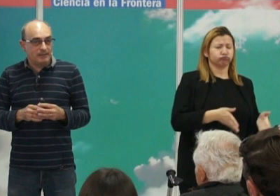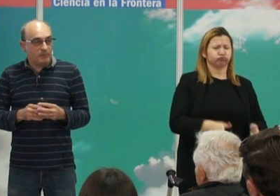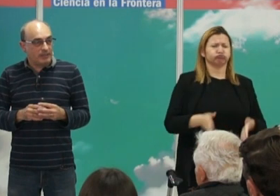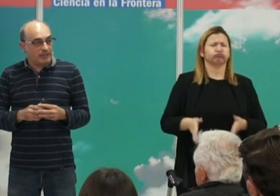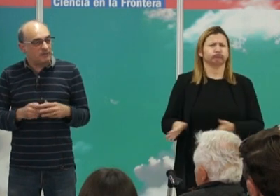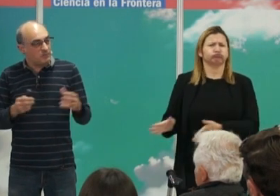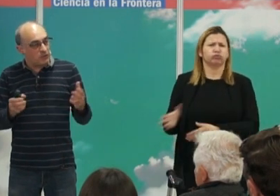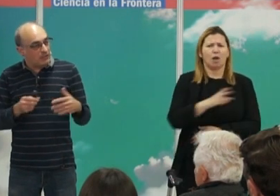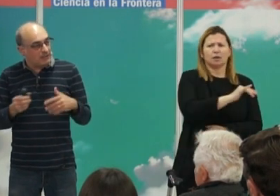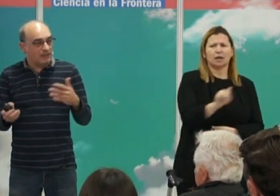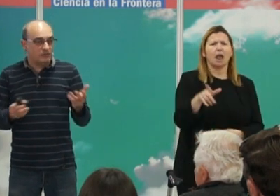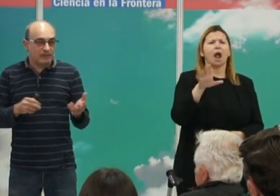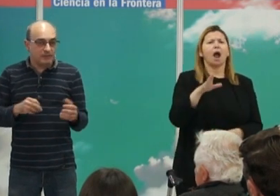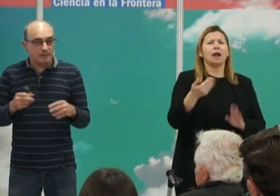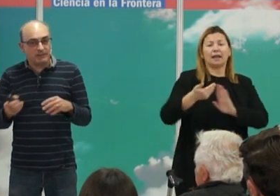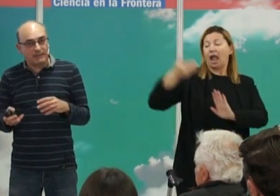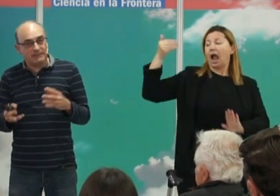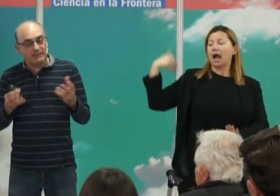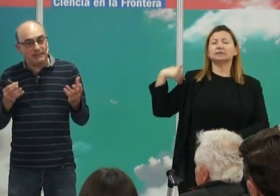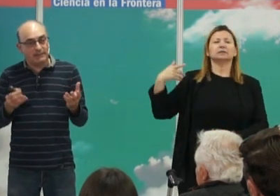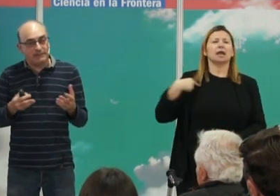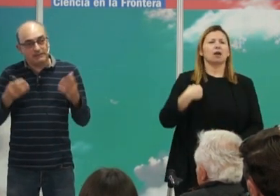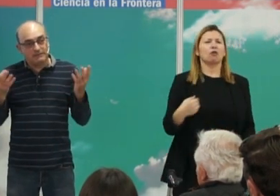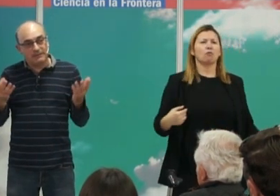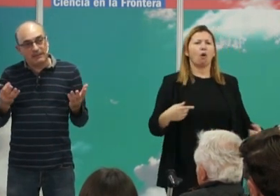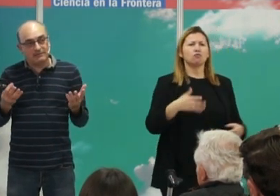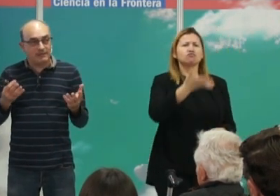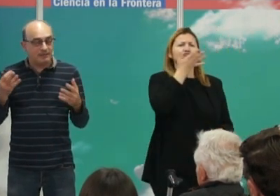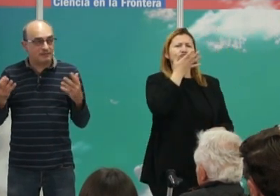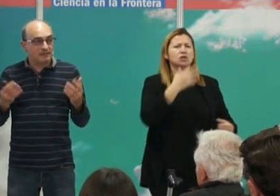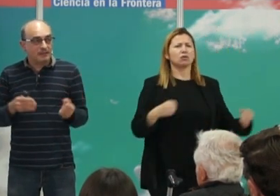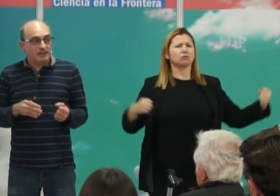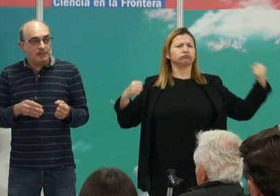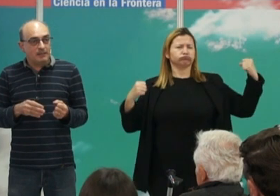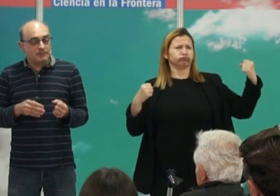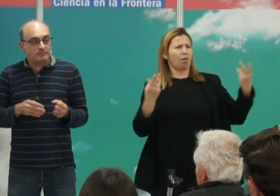poder ahora es un poco al contrario porque gente de clases